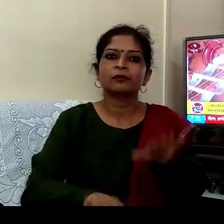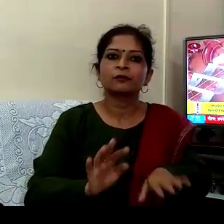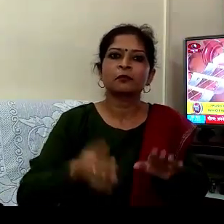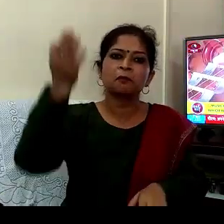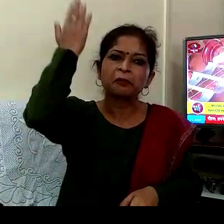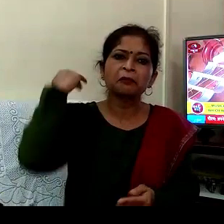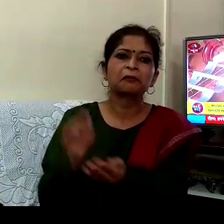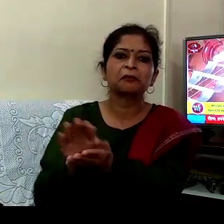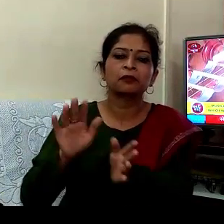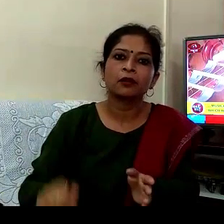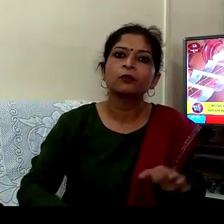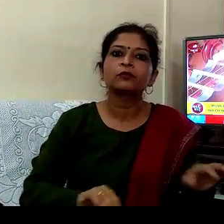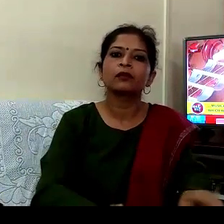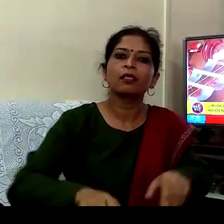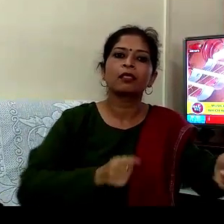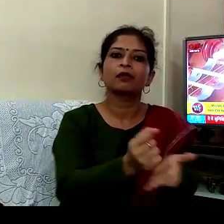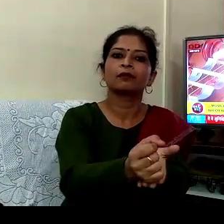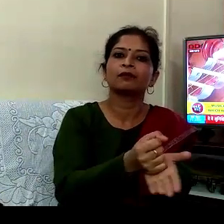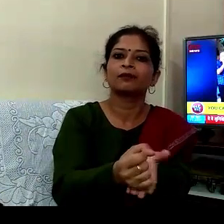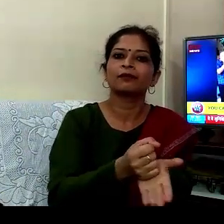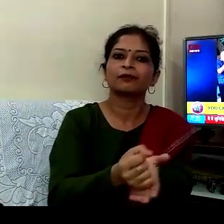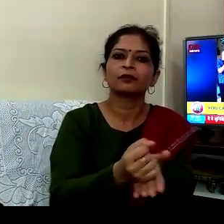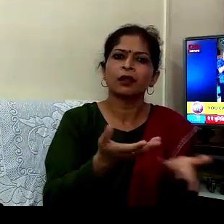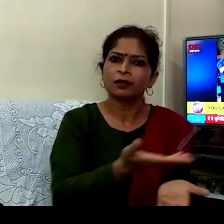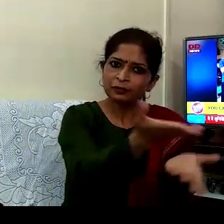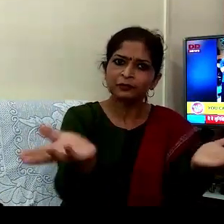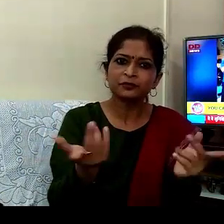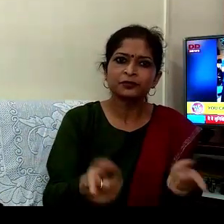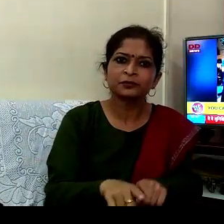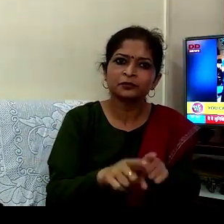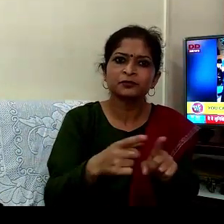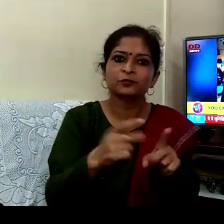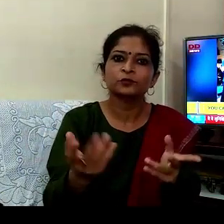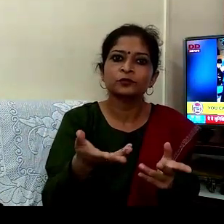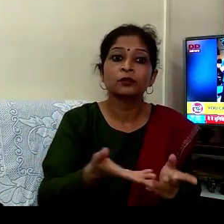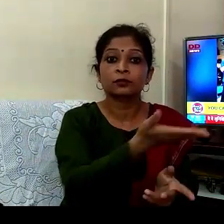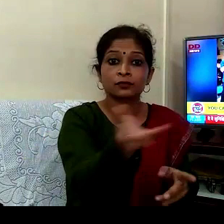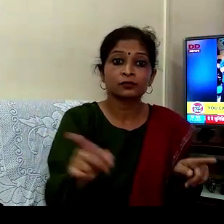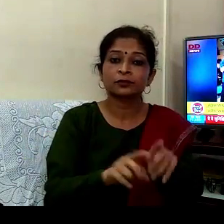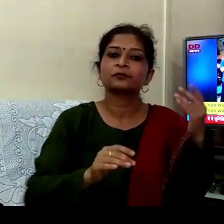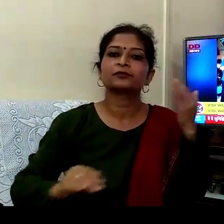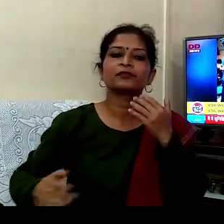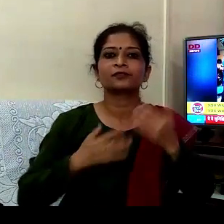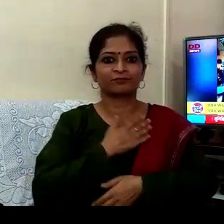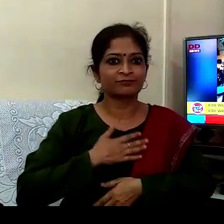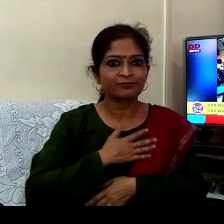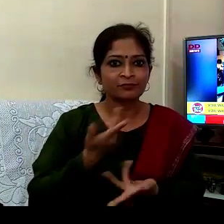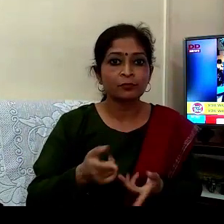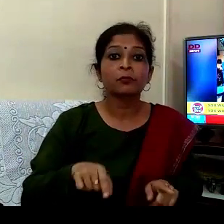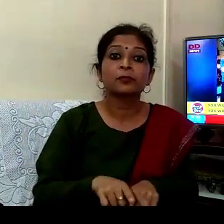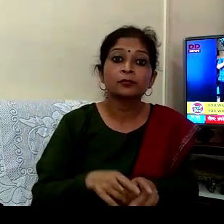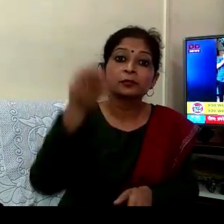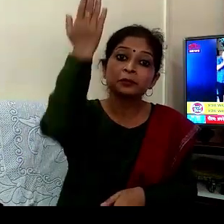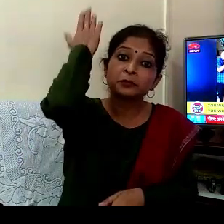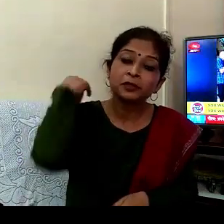انسٹرمنٹ کو نکال کر ریاض کرنا شروع کر دیا ہے آپ بھی ایسا کر سکتے ہیں اس سے آپ کو سنگیت کا آنند تو ملے گا ہی پرانی